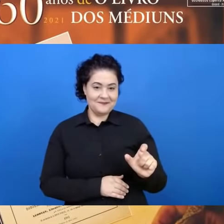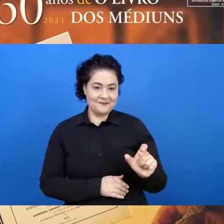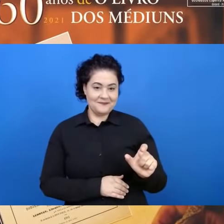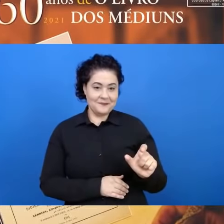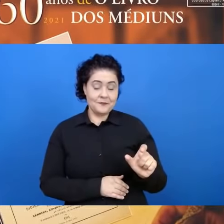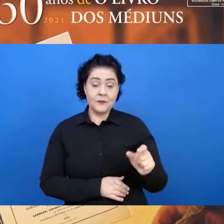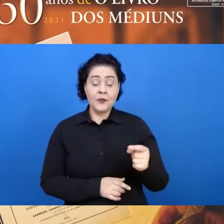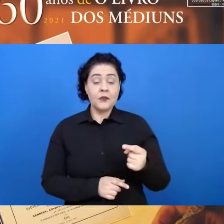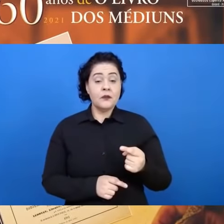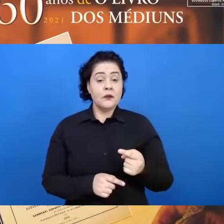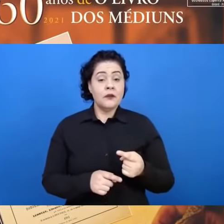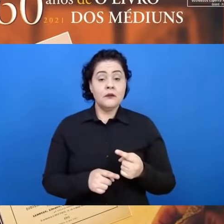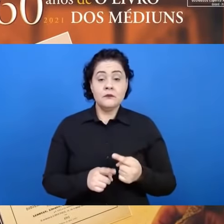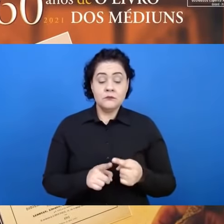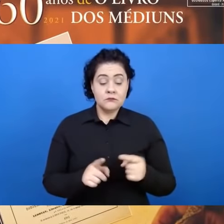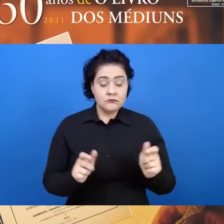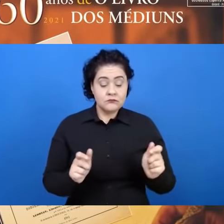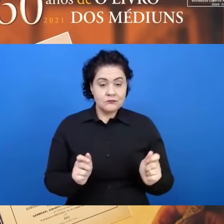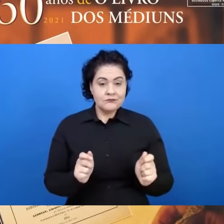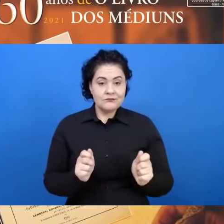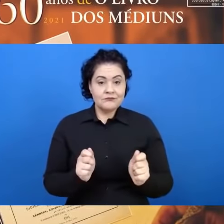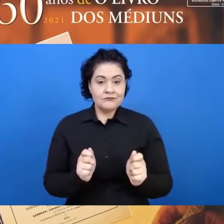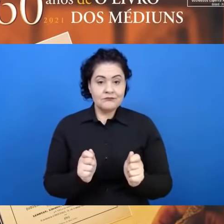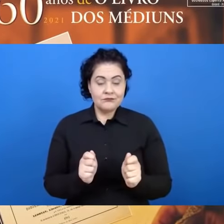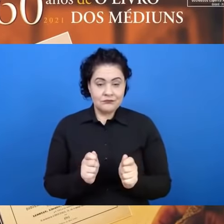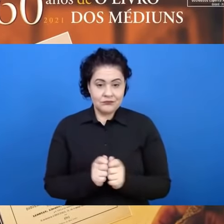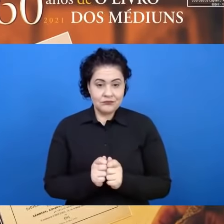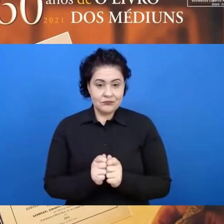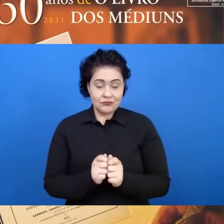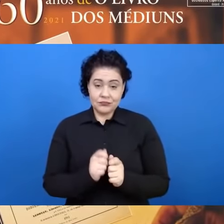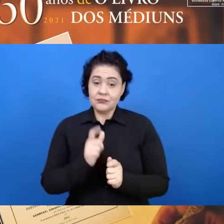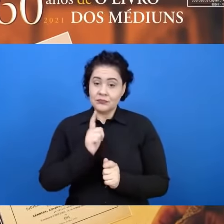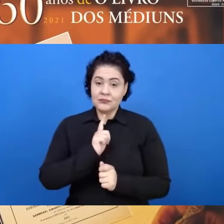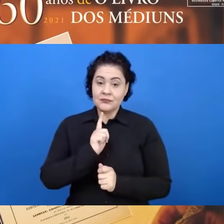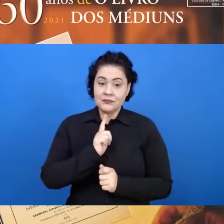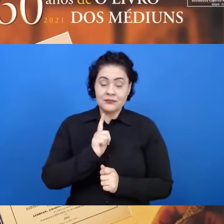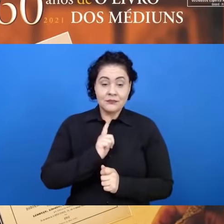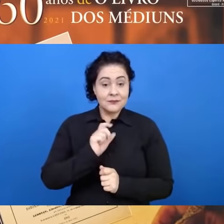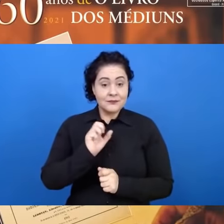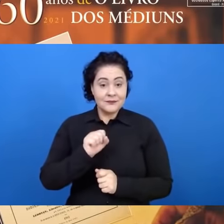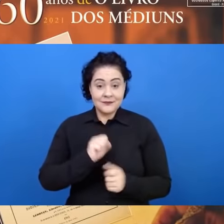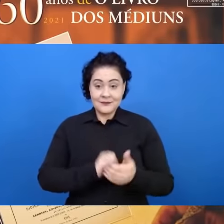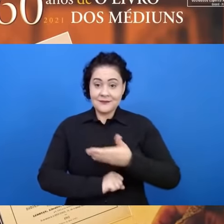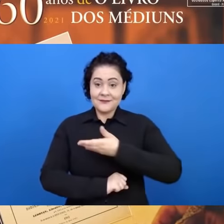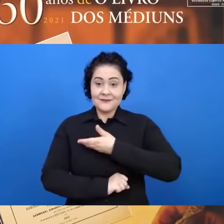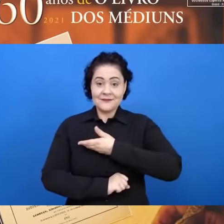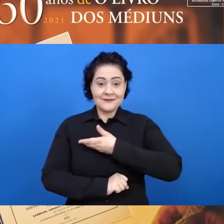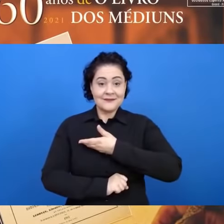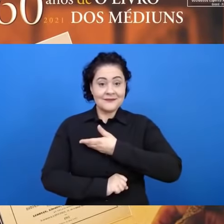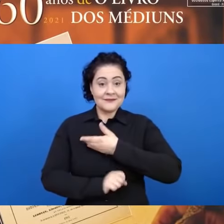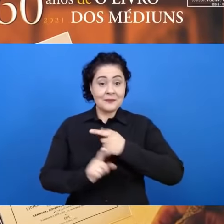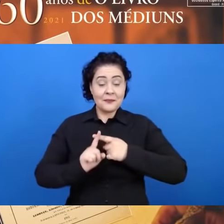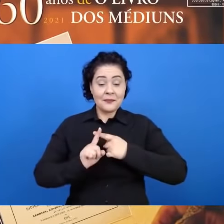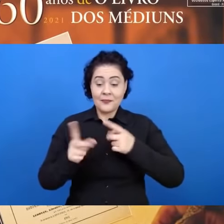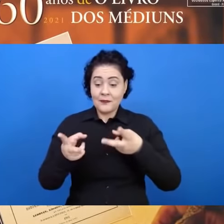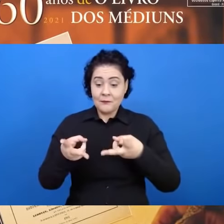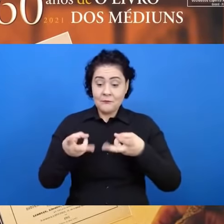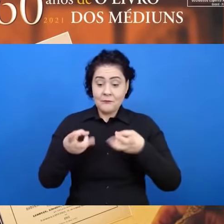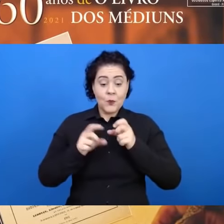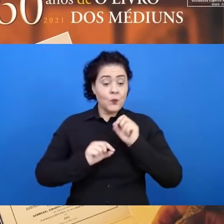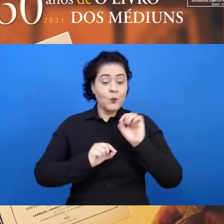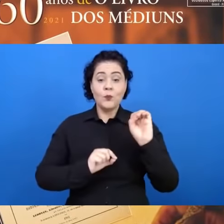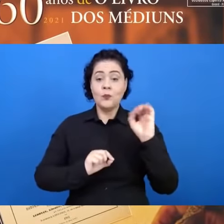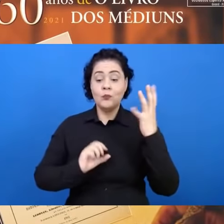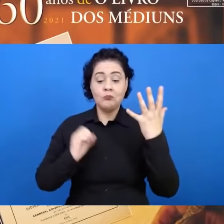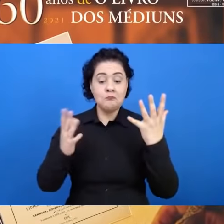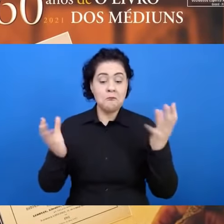porque, embora ali junto dele ou juntos dele, os amigos não conseguiam perceber o que se passavam,